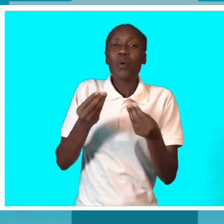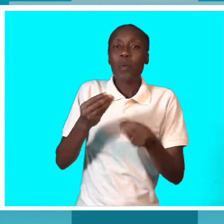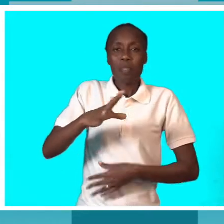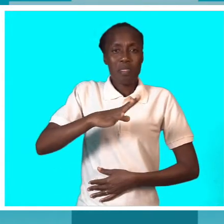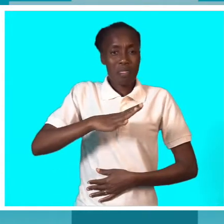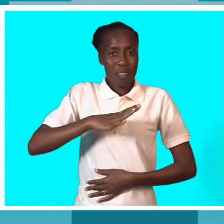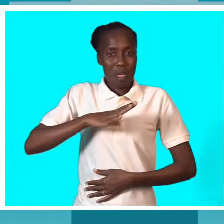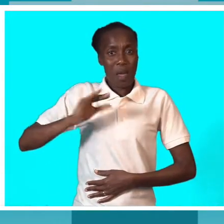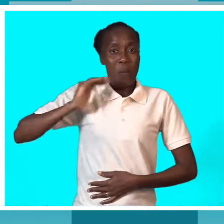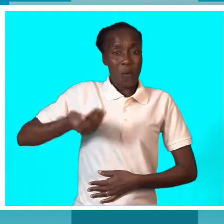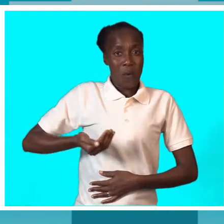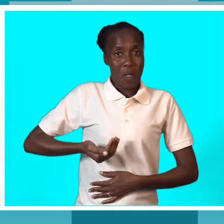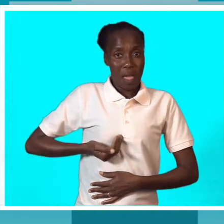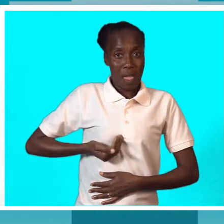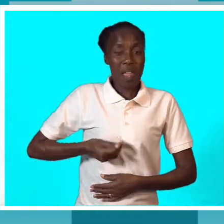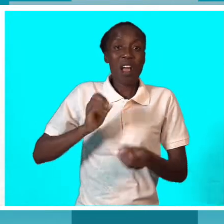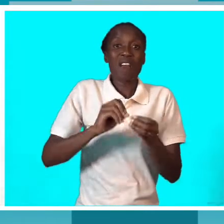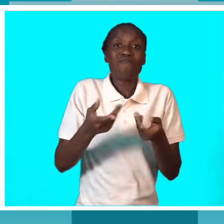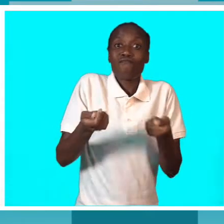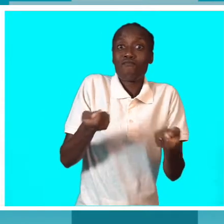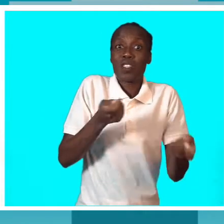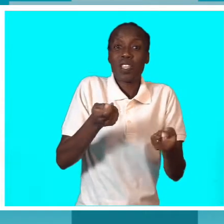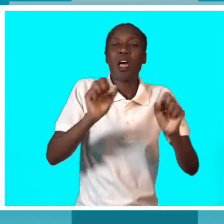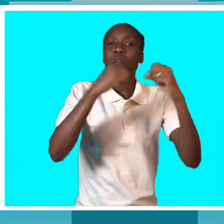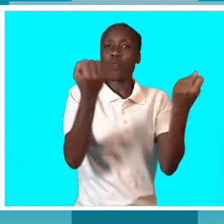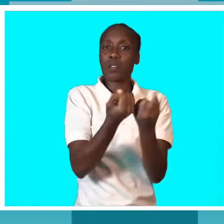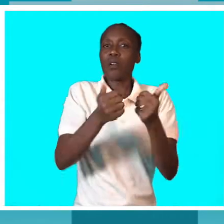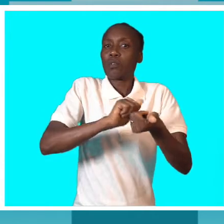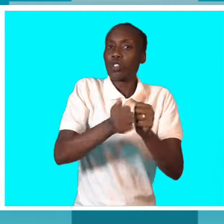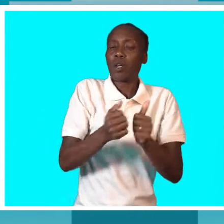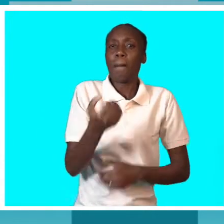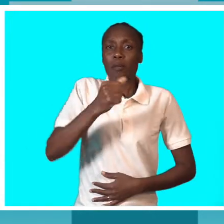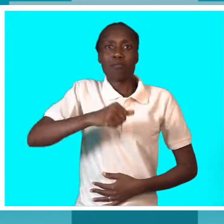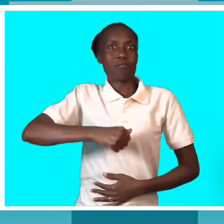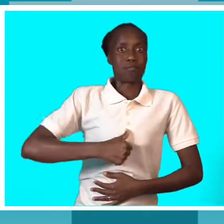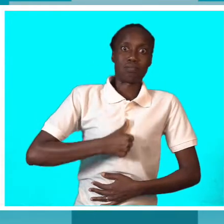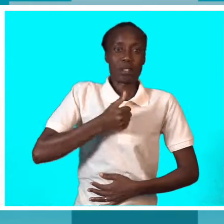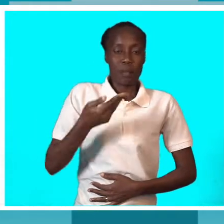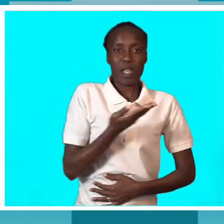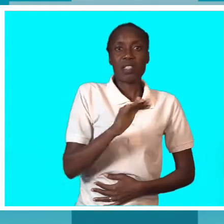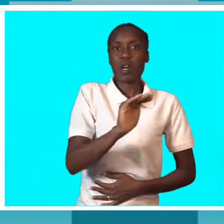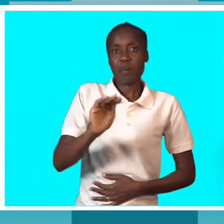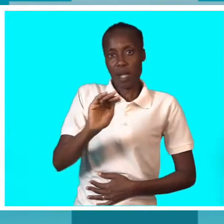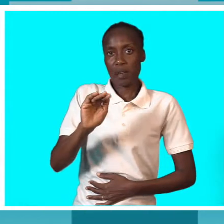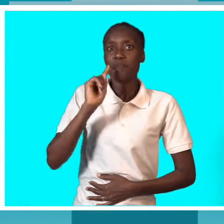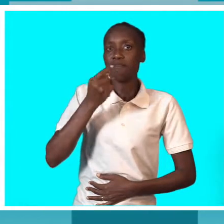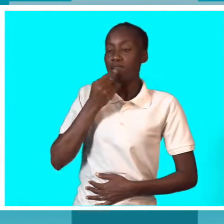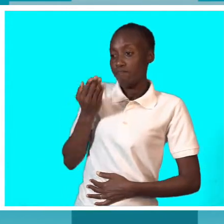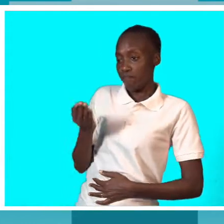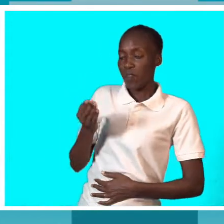desportiva pode elevar a autoestima desta camada social? A questão da autoestima é uma